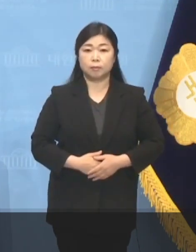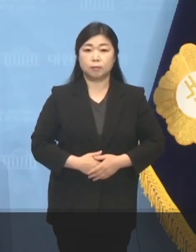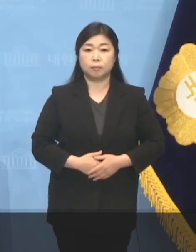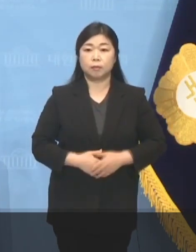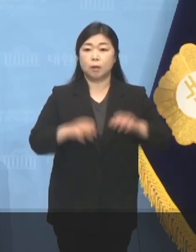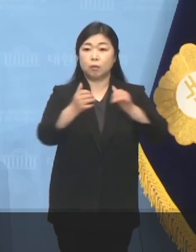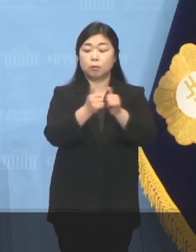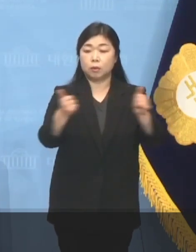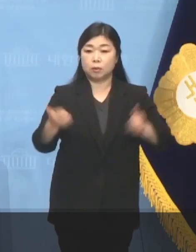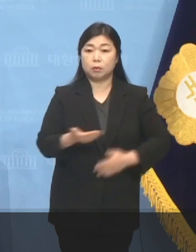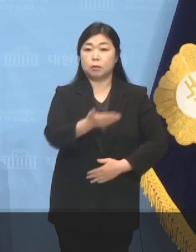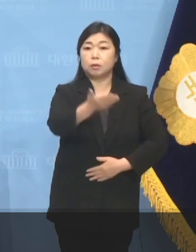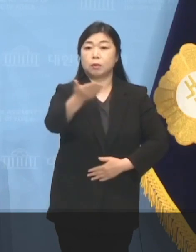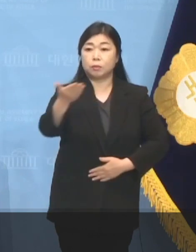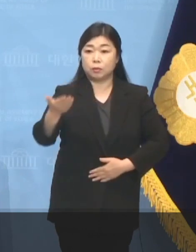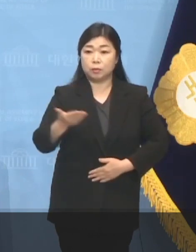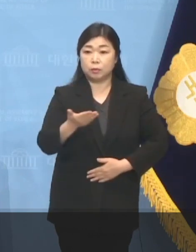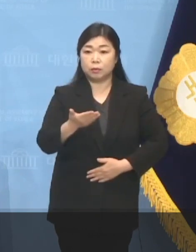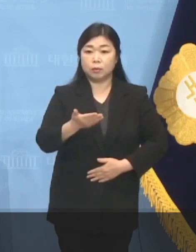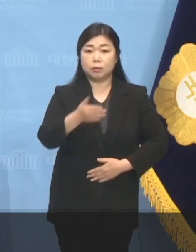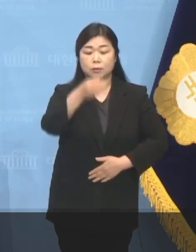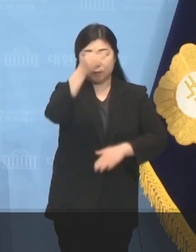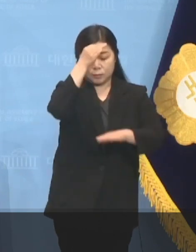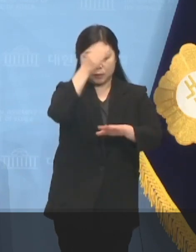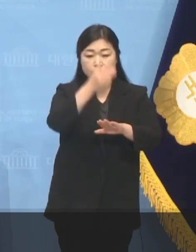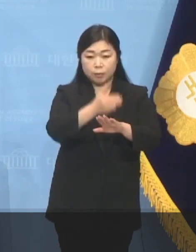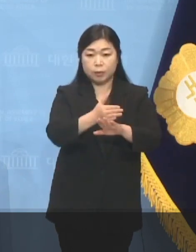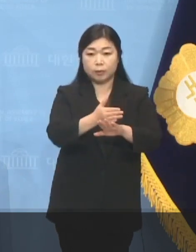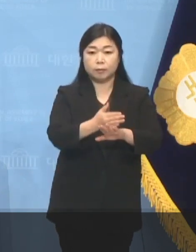국민 여러분, 죄송합니다.